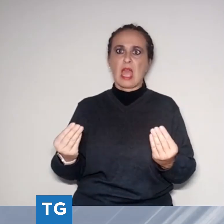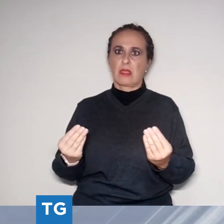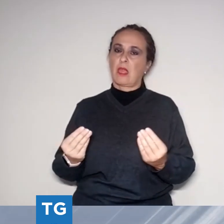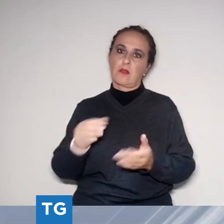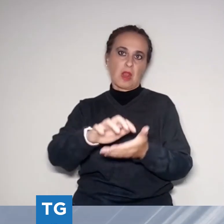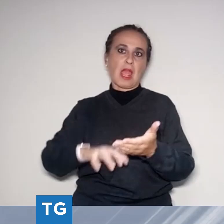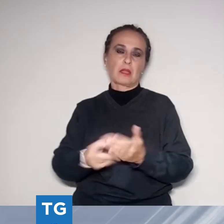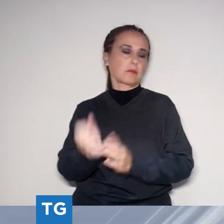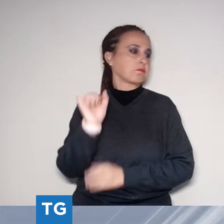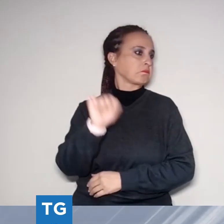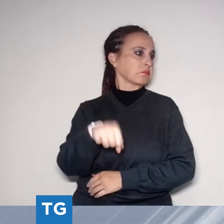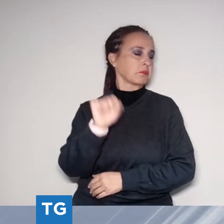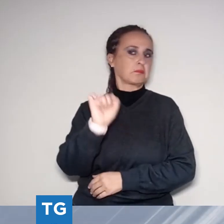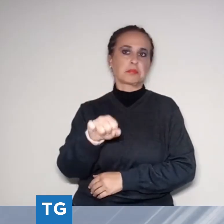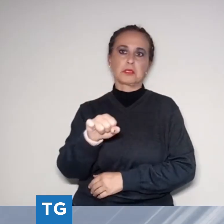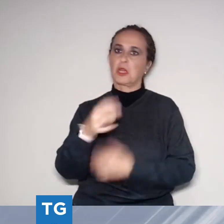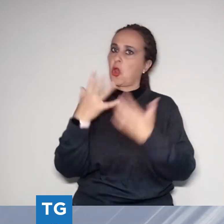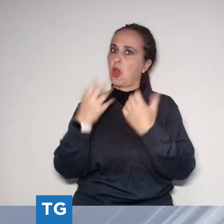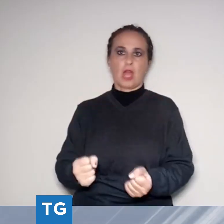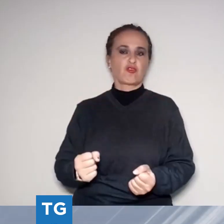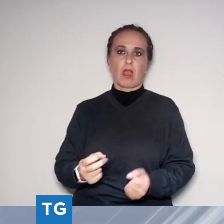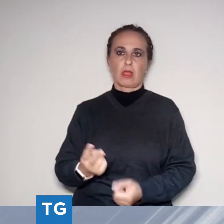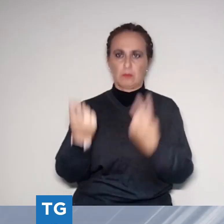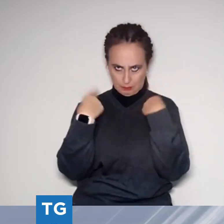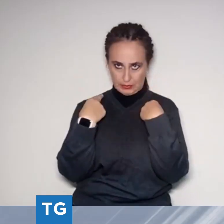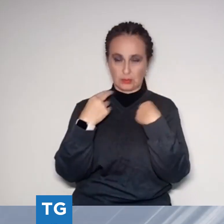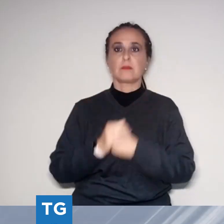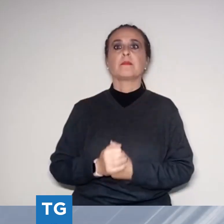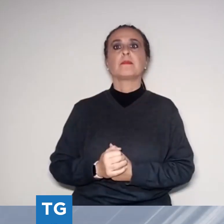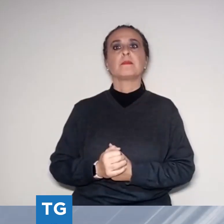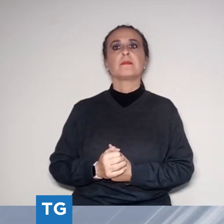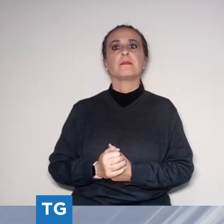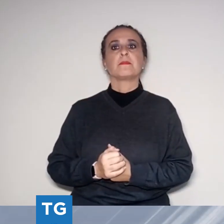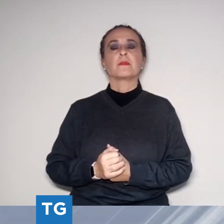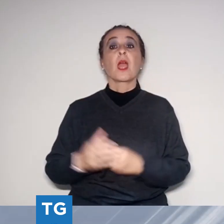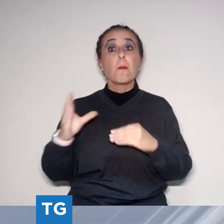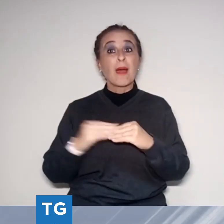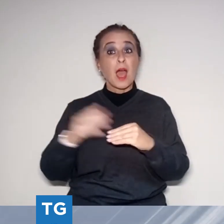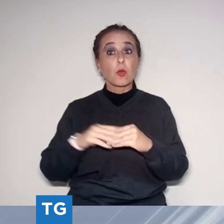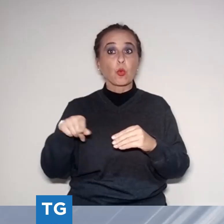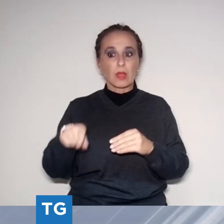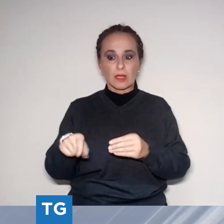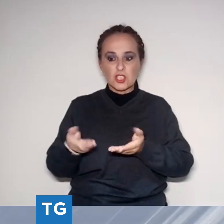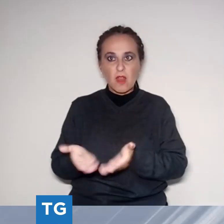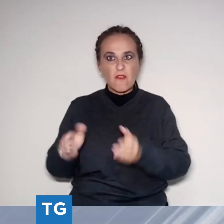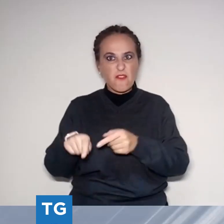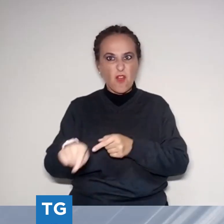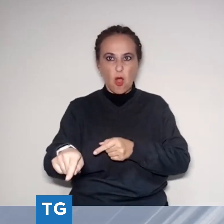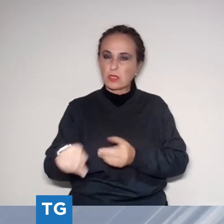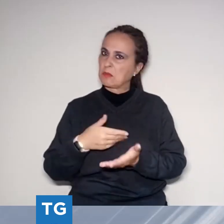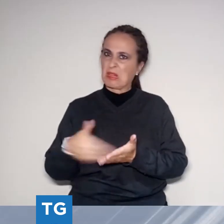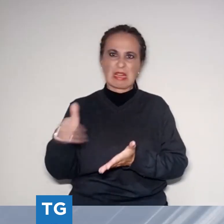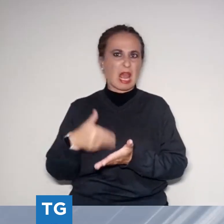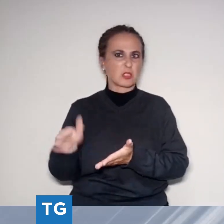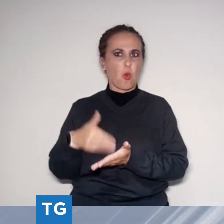'indade impienza del Comune. Inoltre la manutenzione delle fosse è trascurata e in caso di pioggia si verificano esondazioni, tanto che gli stessi